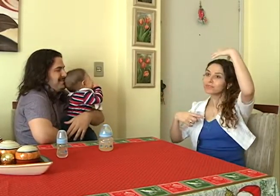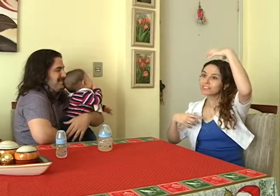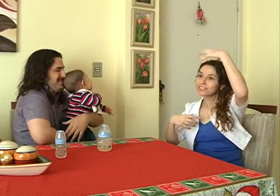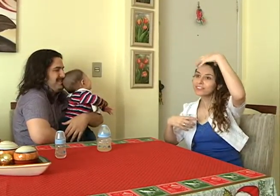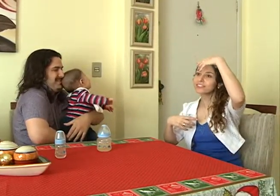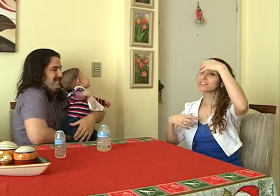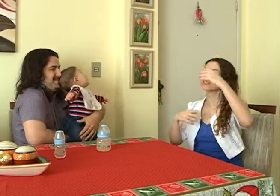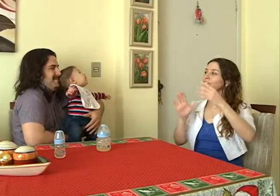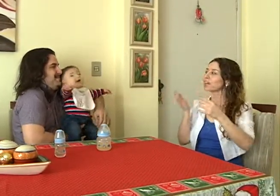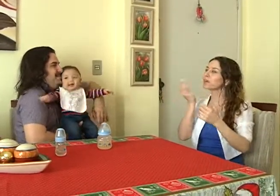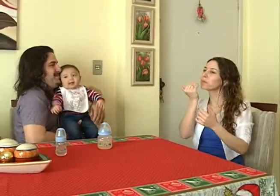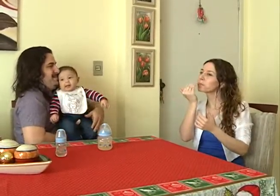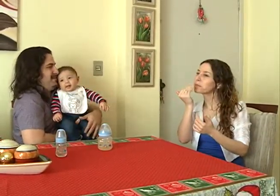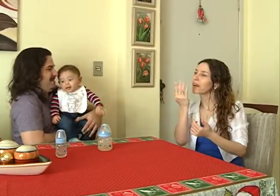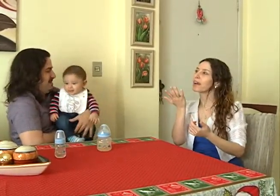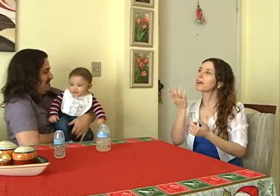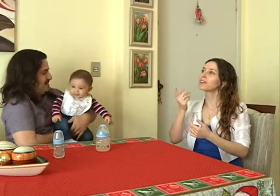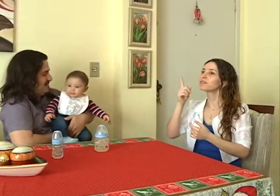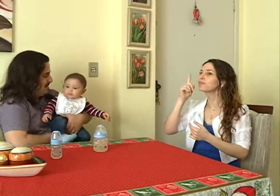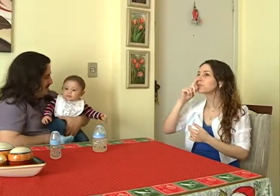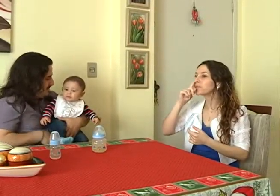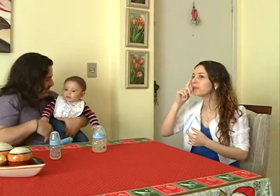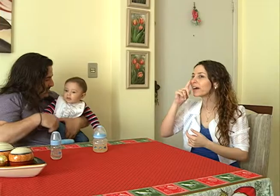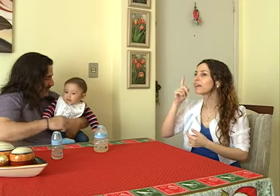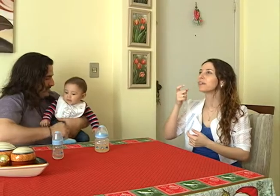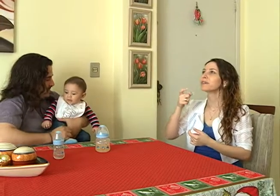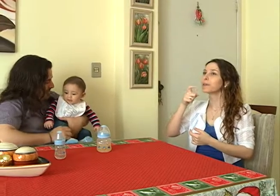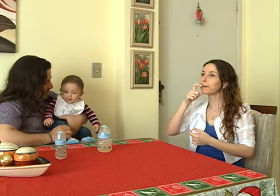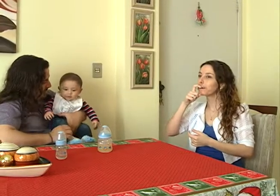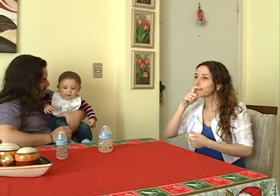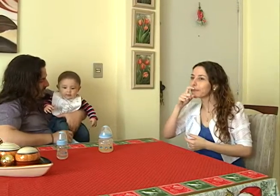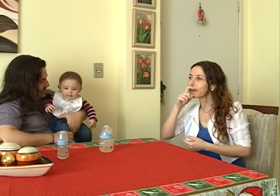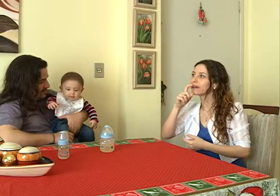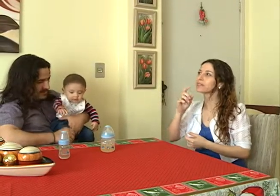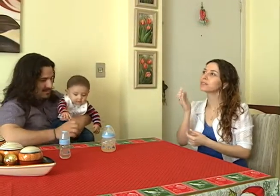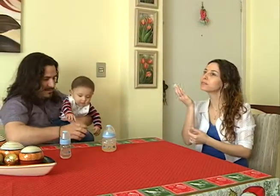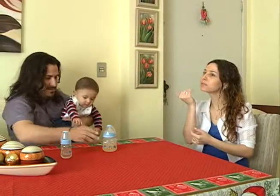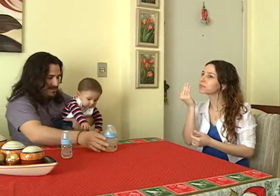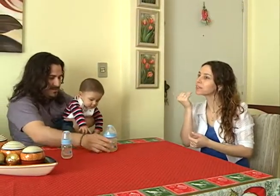mamãe, papai,